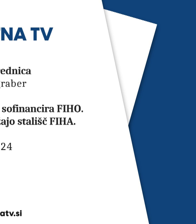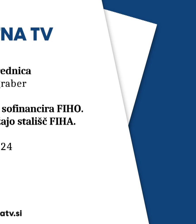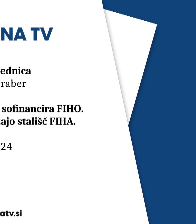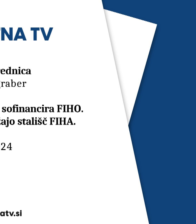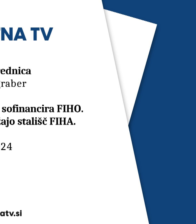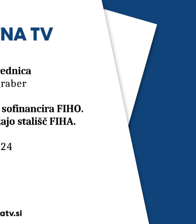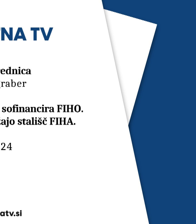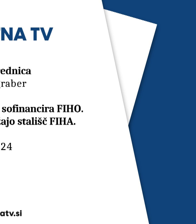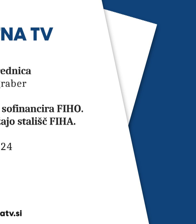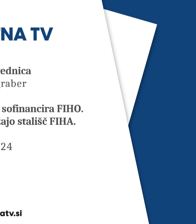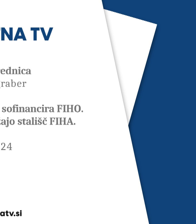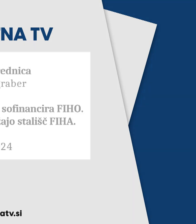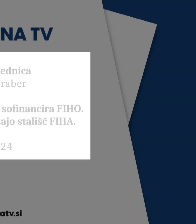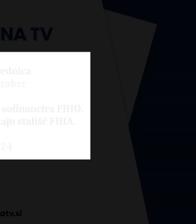letih poskusili. Hvala.